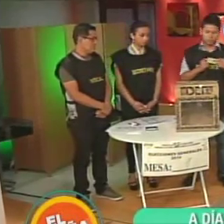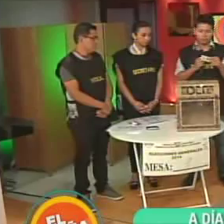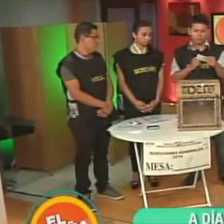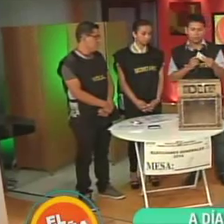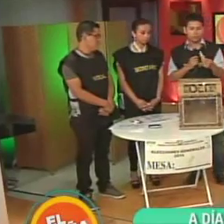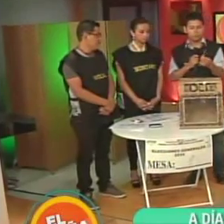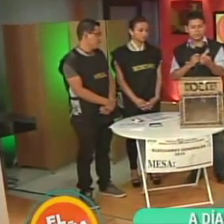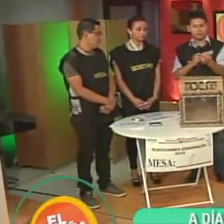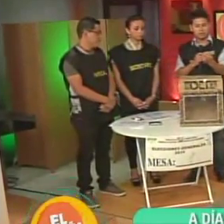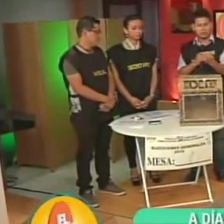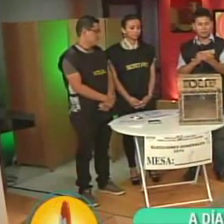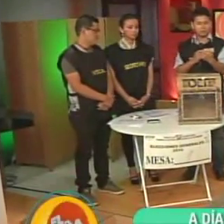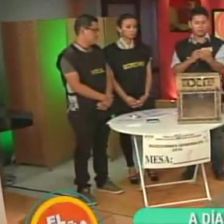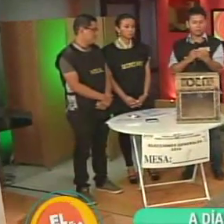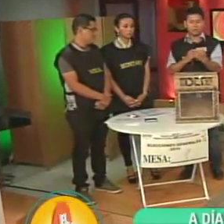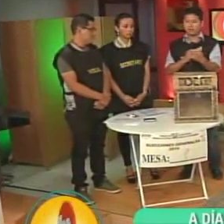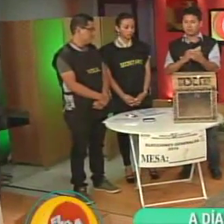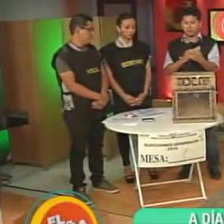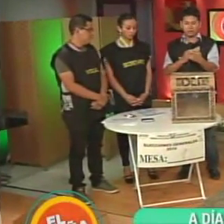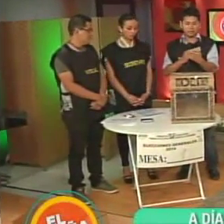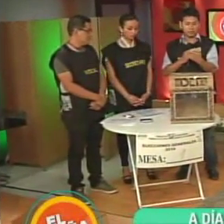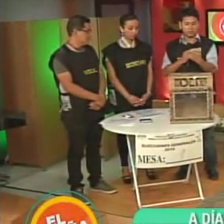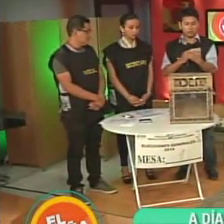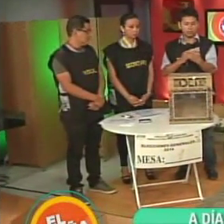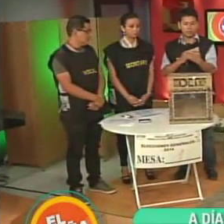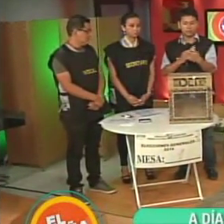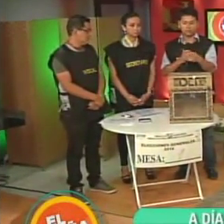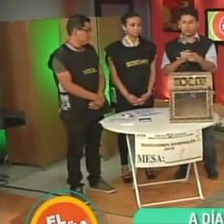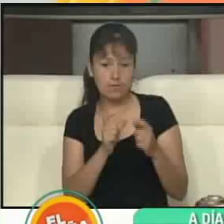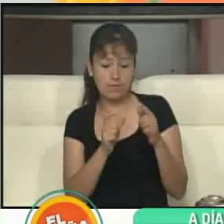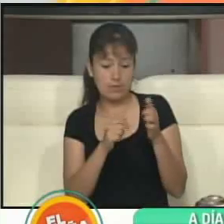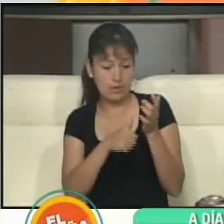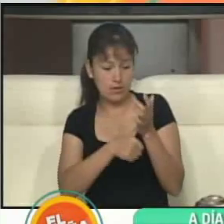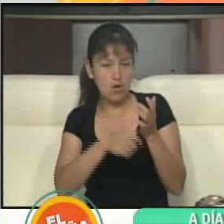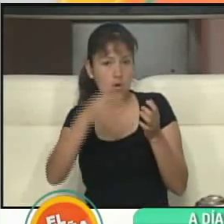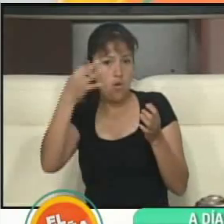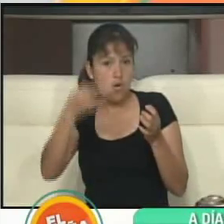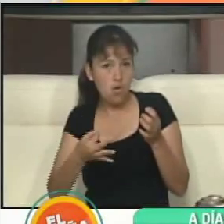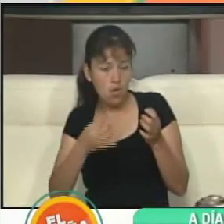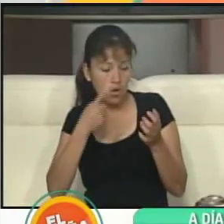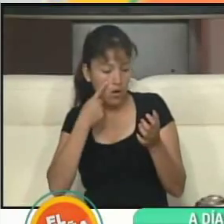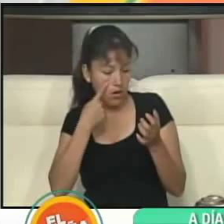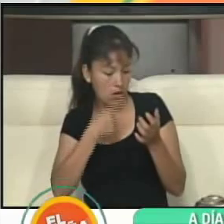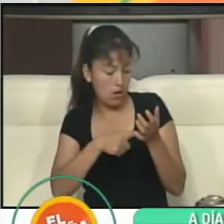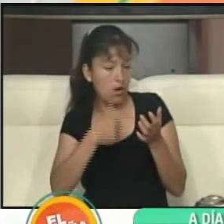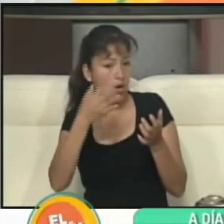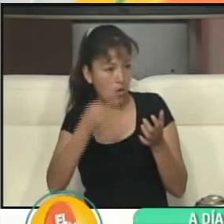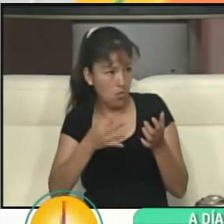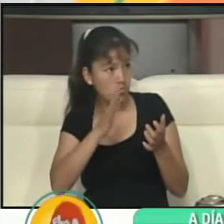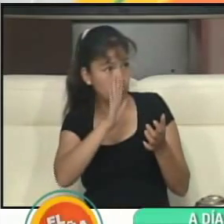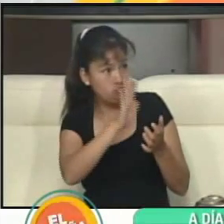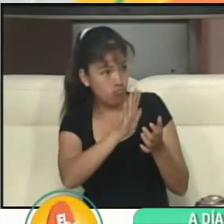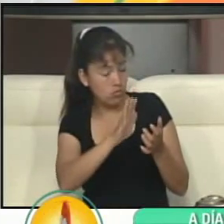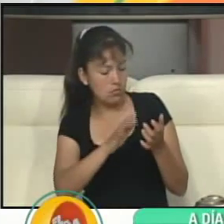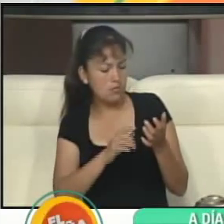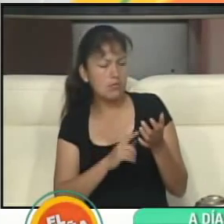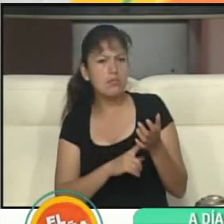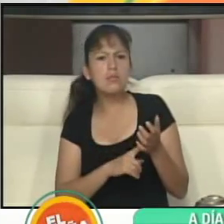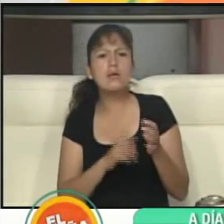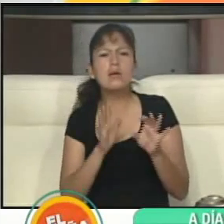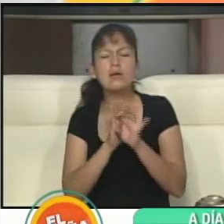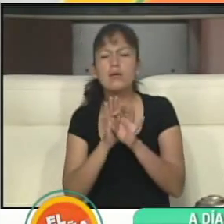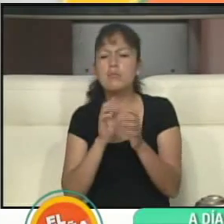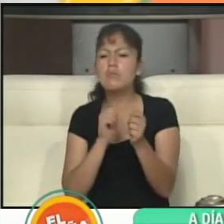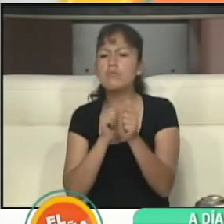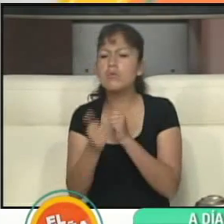Ahí está. Yo como presidente tengo que verificar que el documento sea original y que sí sea de la persona. ¿Qué pasa si mi cédula está